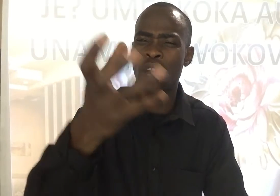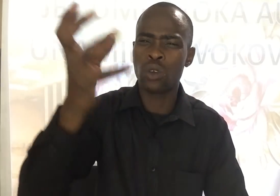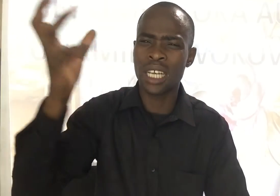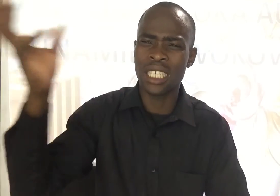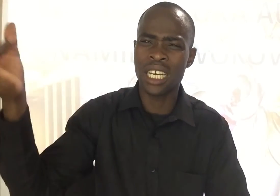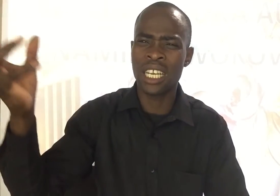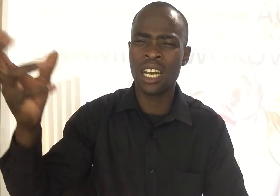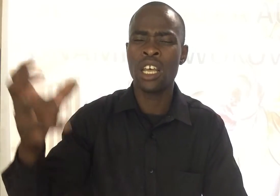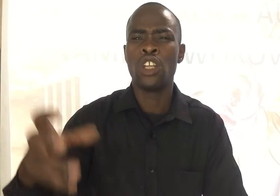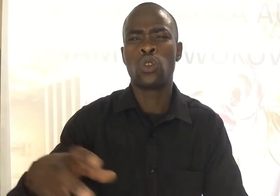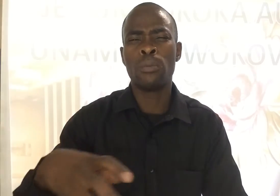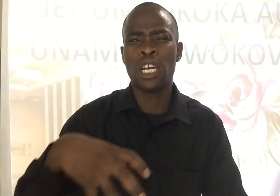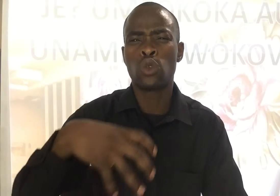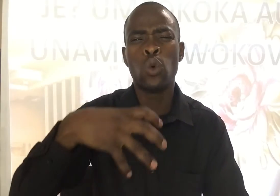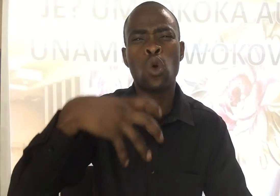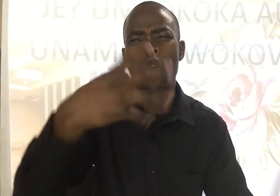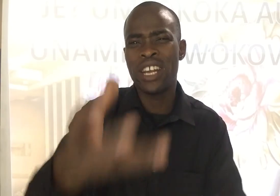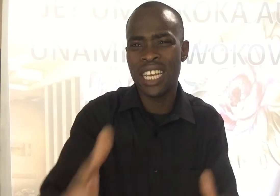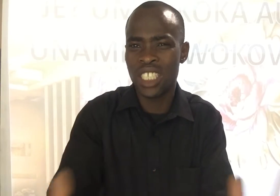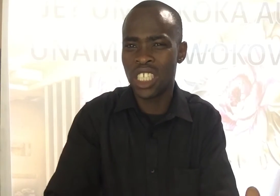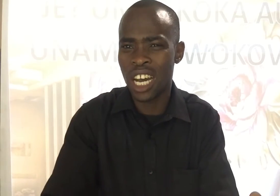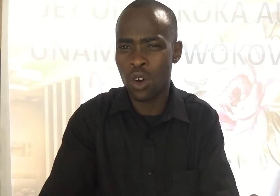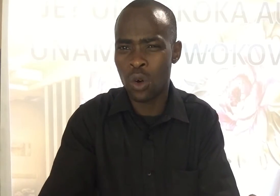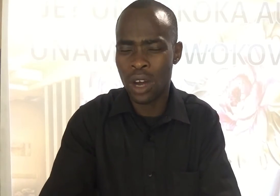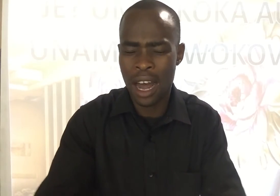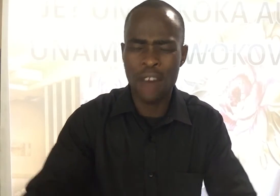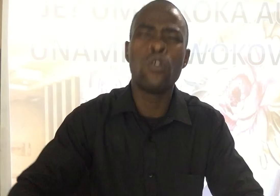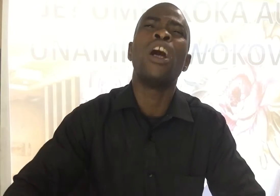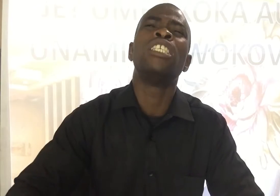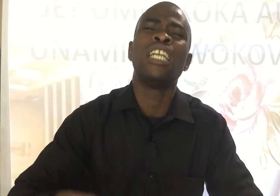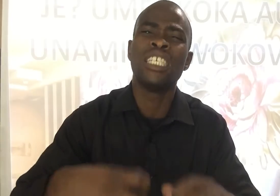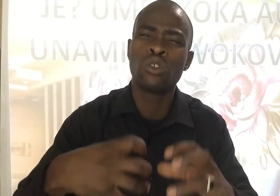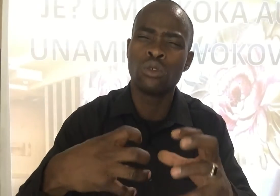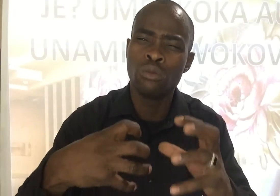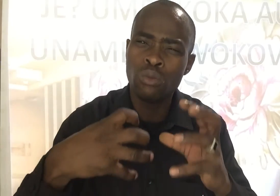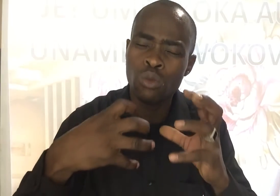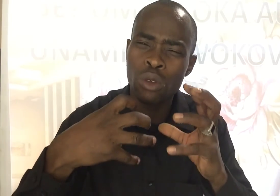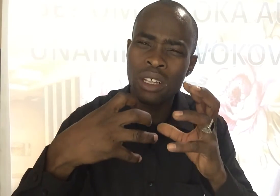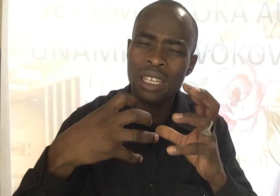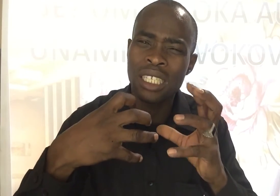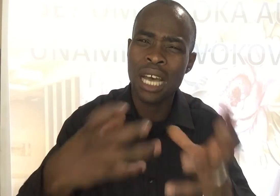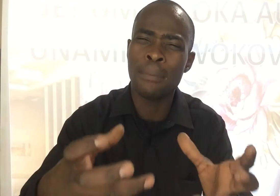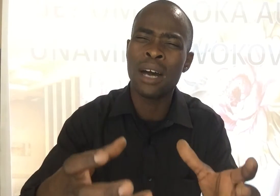Tanzania Tumia tuukodi ya inchi yako Arafu wanzena Saba